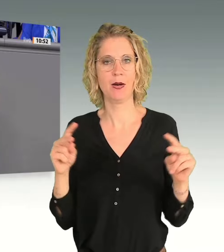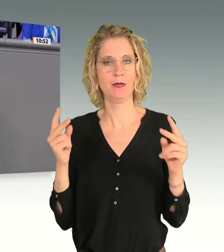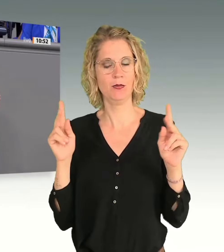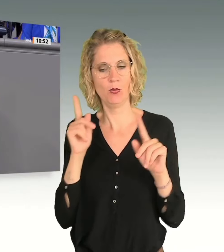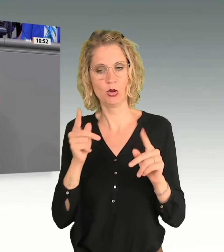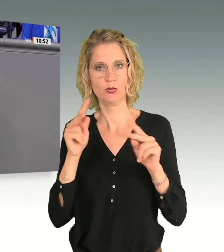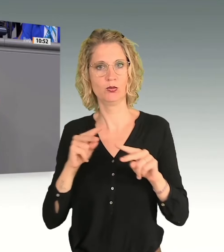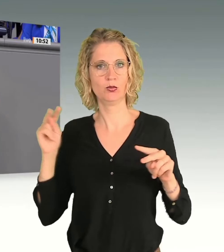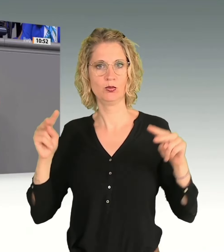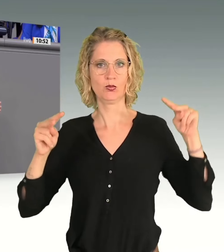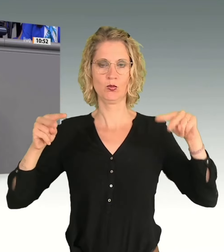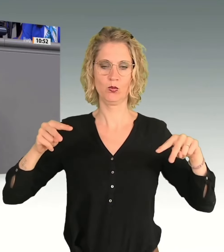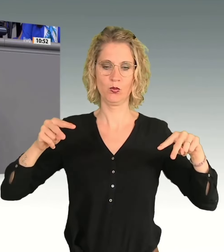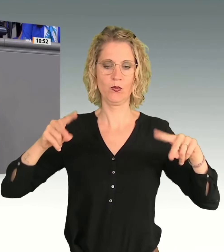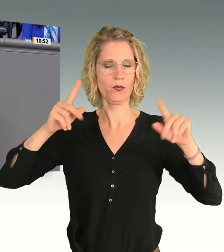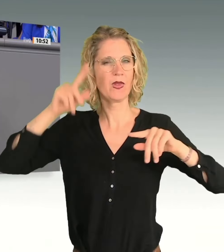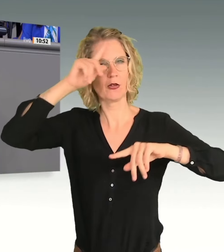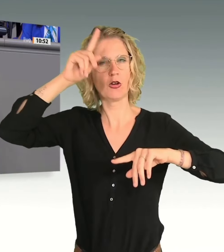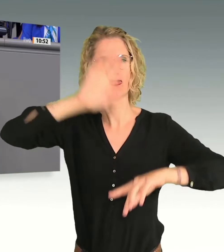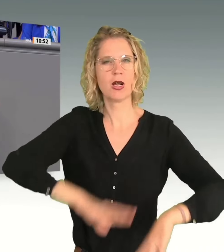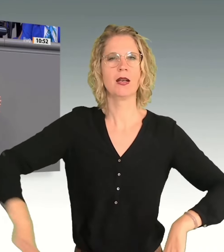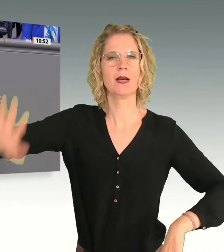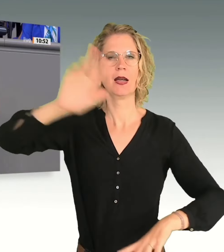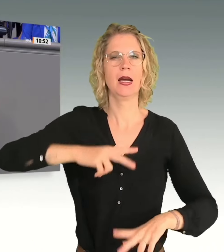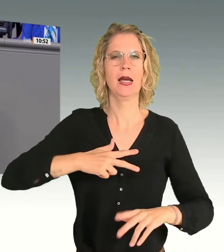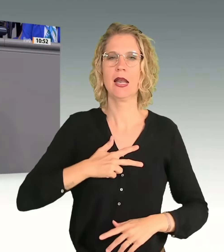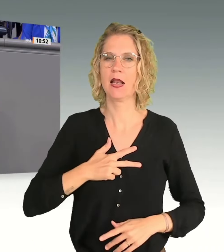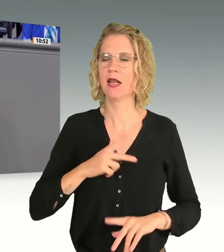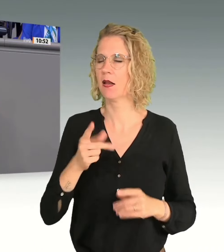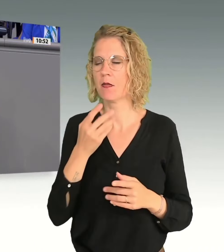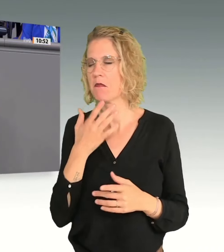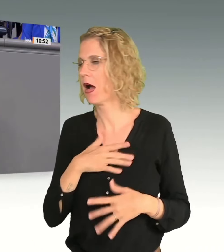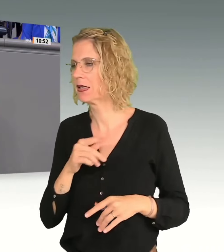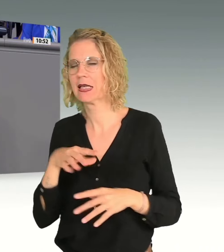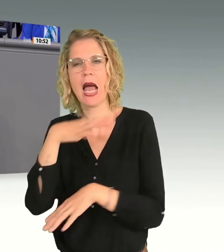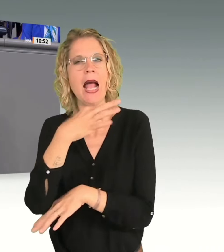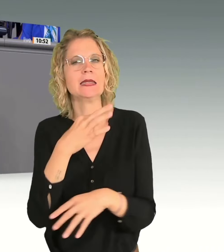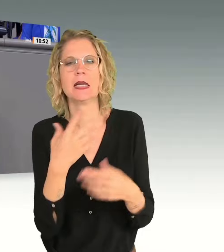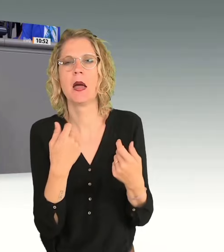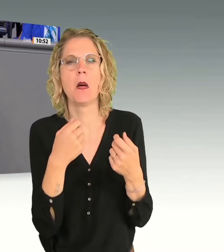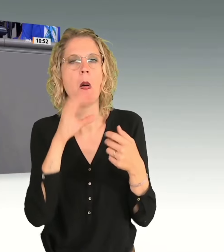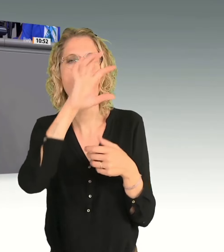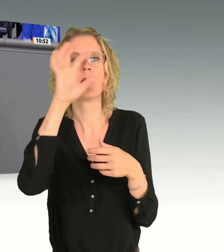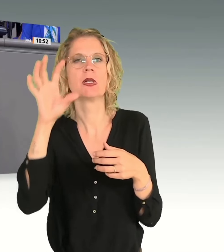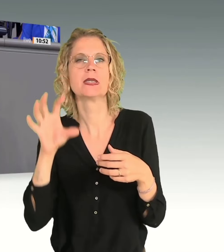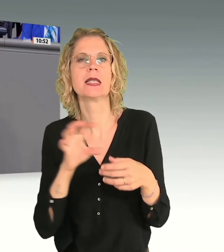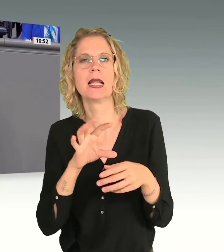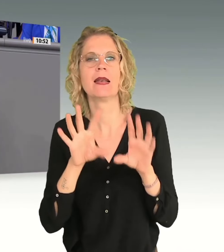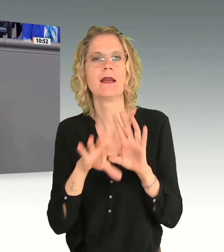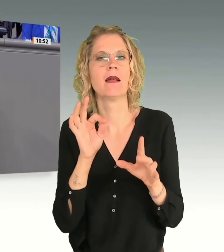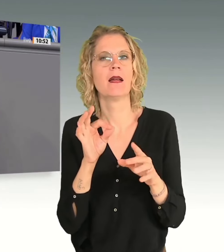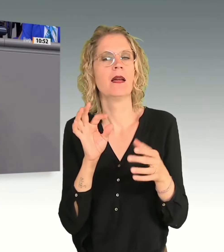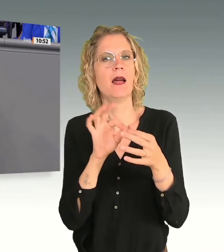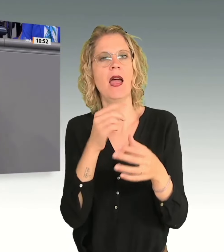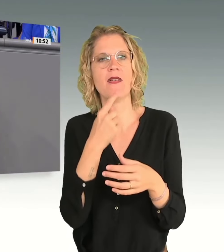Realität in Deutschland, und da will ich kein einzelnes Bundesland besonders erwähnen, gehört auch, dass wir leider zu